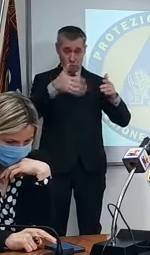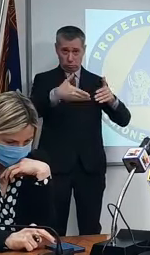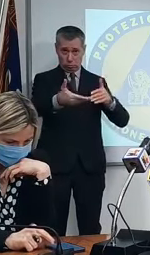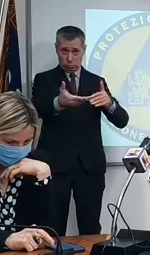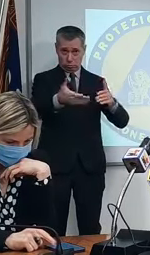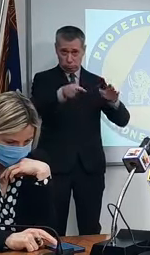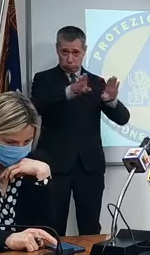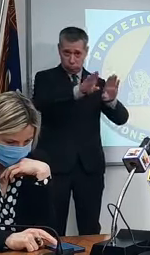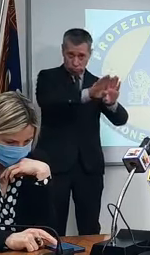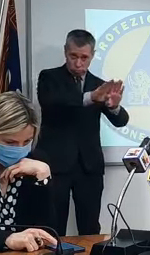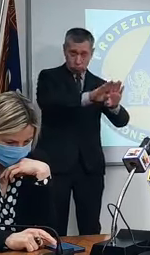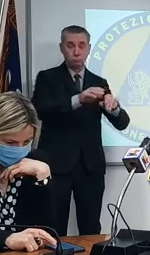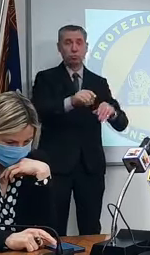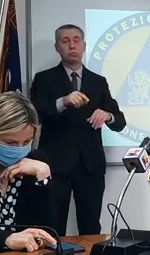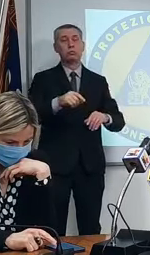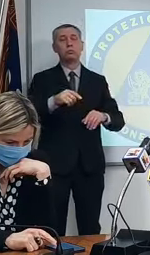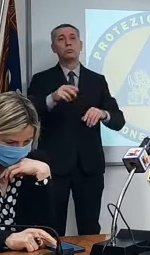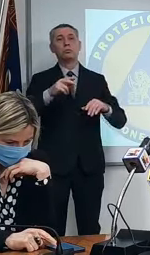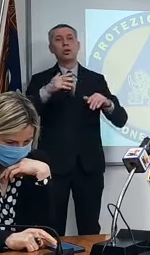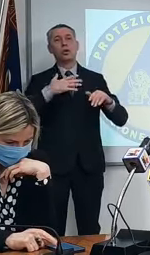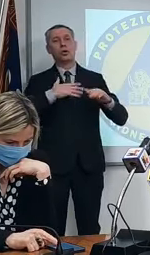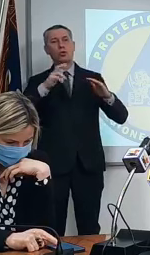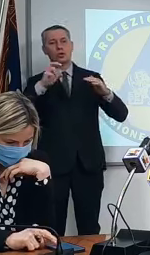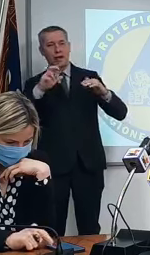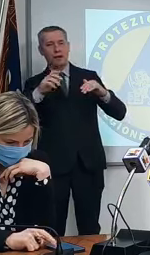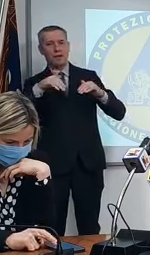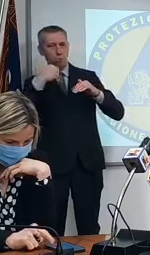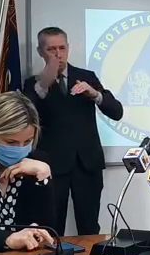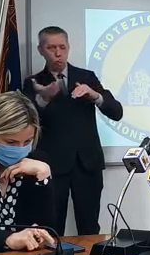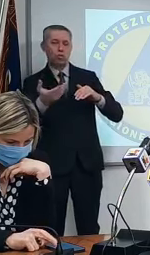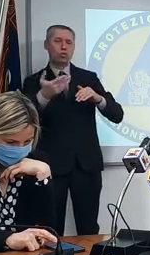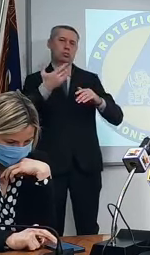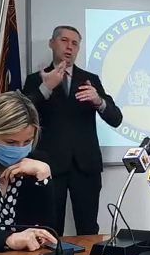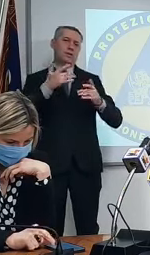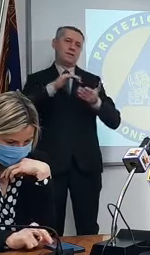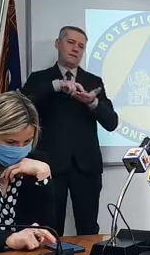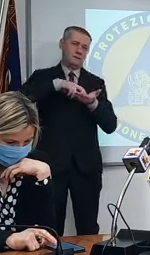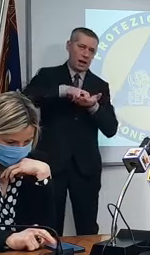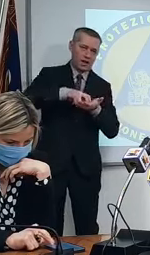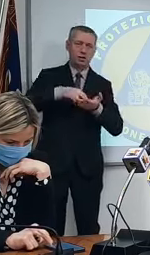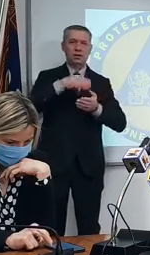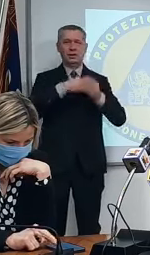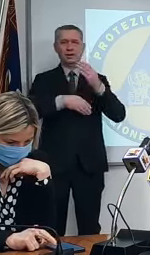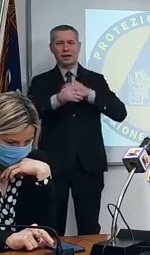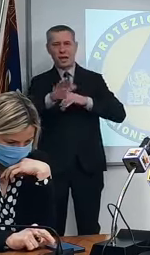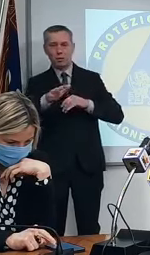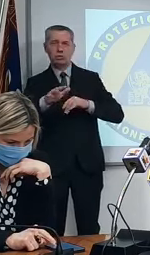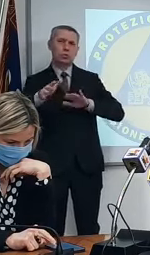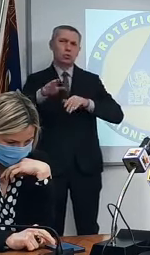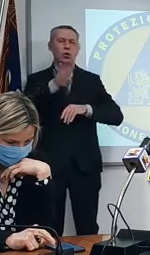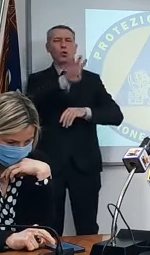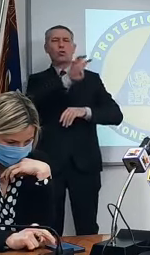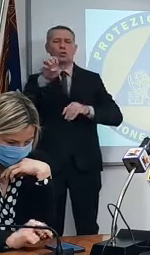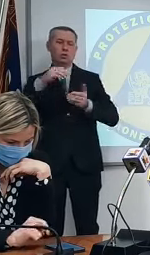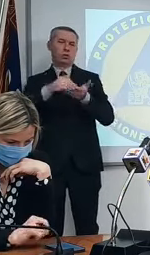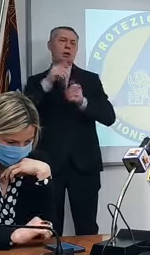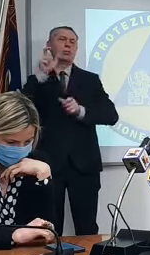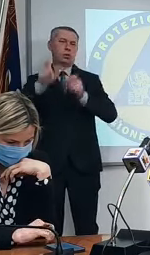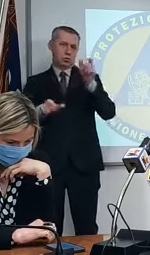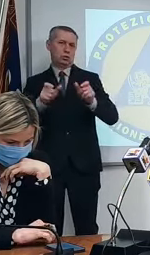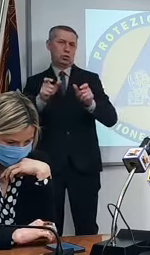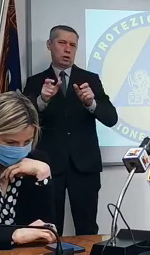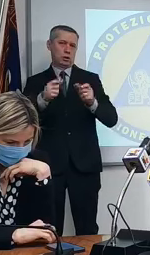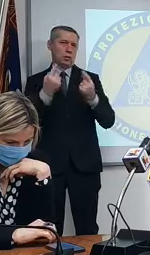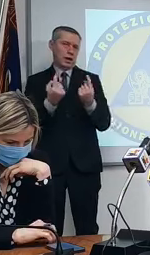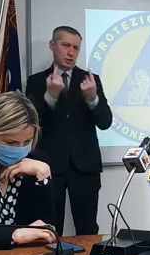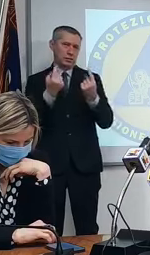tra over 80 e fragili, disabili, abbiamo circa 400.000 persone da vaccinare, ma lo possiamo fare